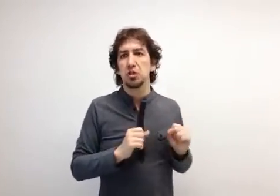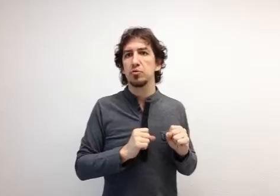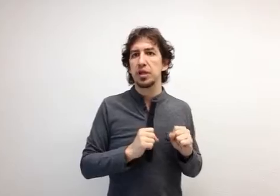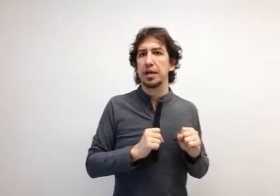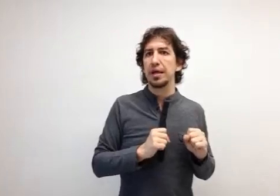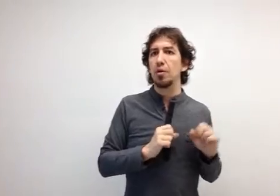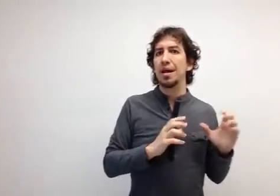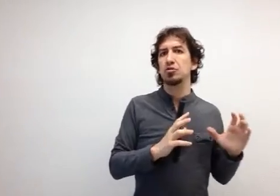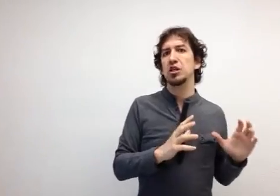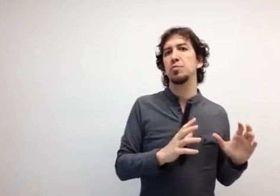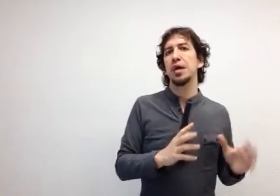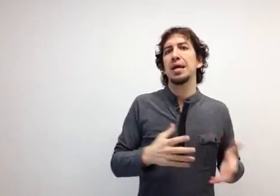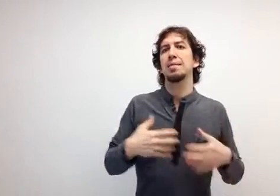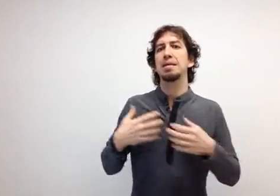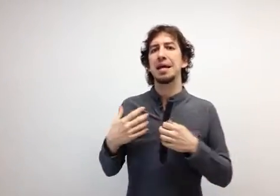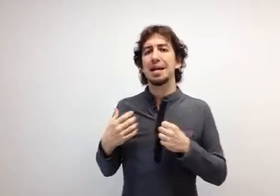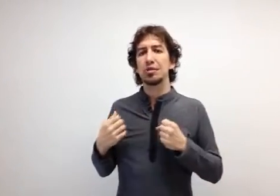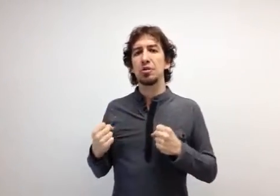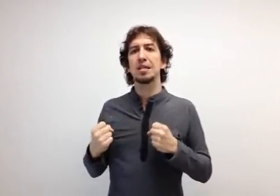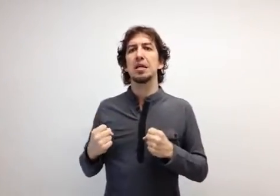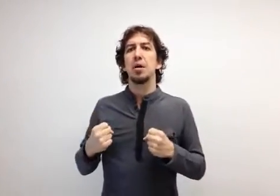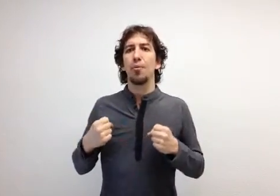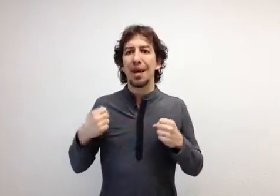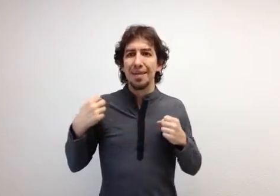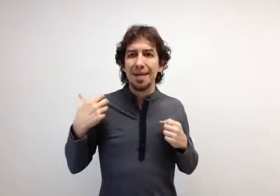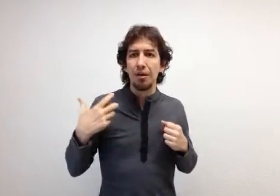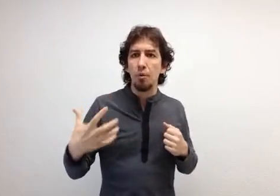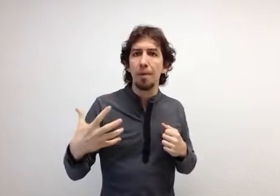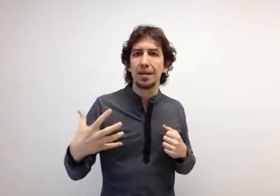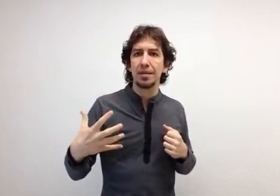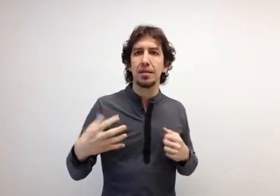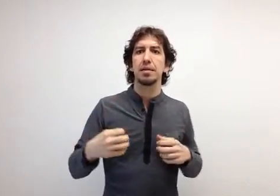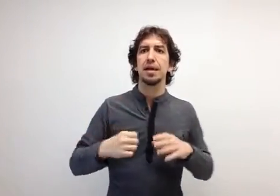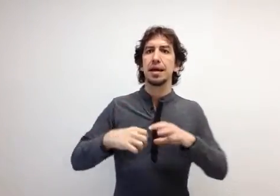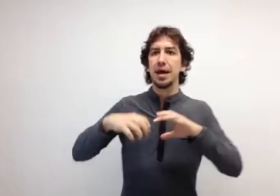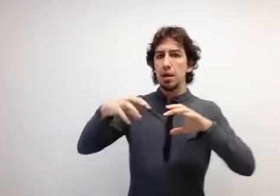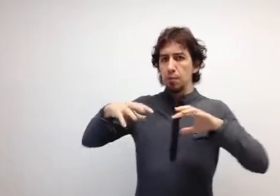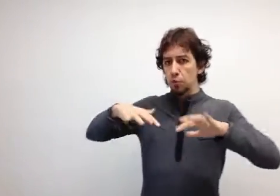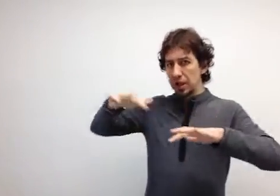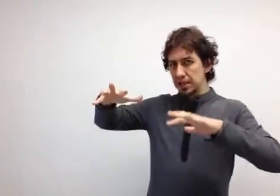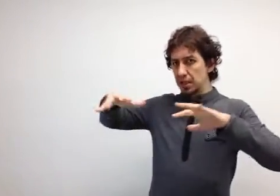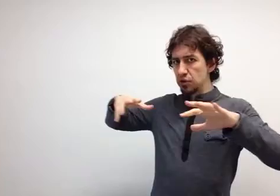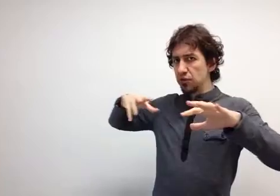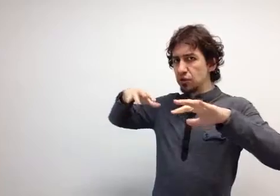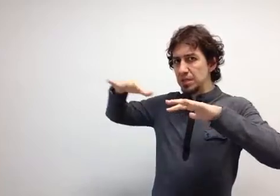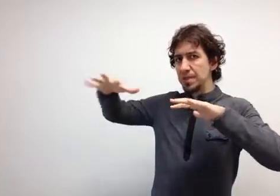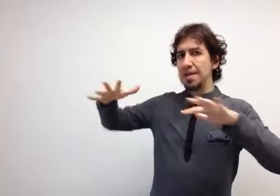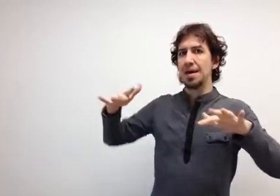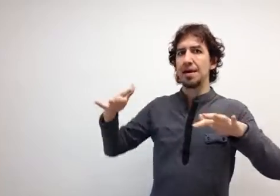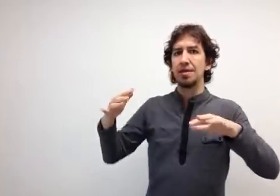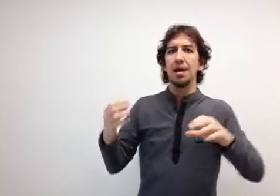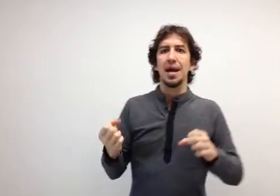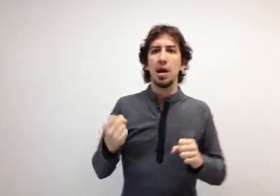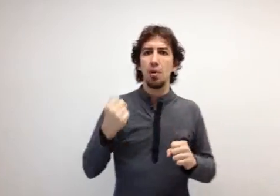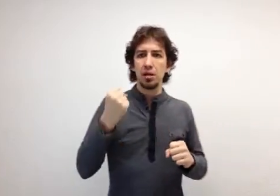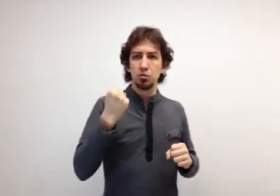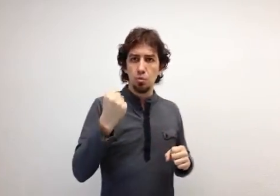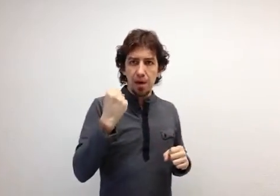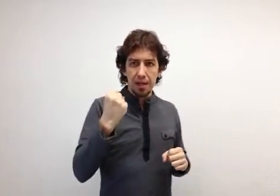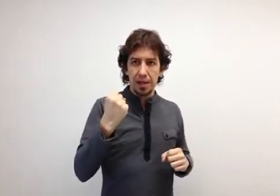creemos que no van las cosas por ahí, que van las cosas más por la idea de compartir, de crear una serie como si fuese una especie de red en la cual tu marca